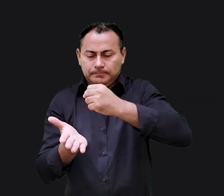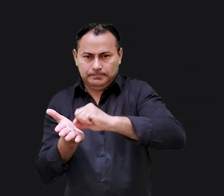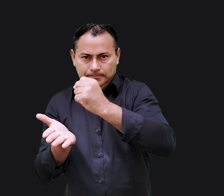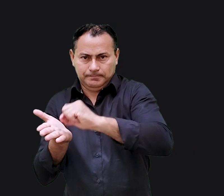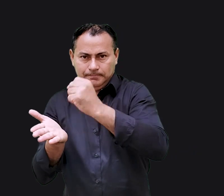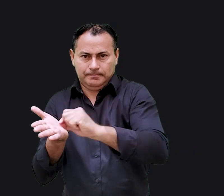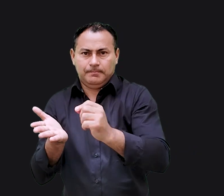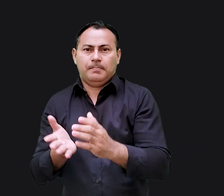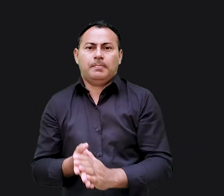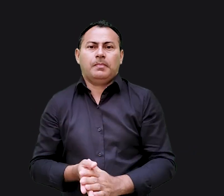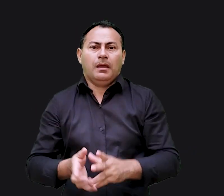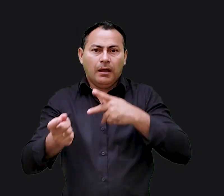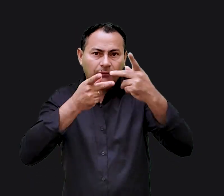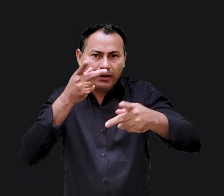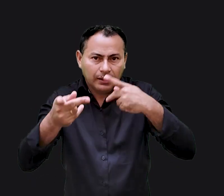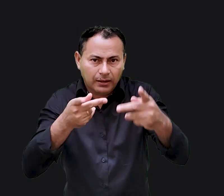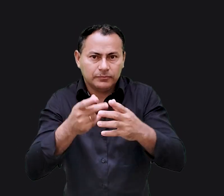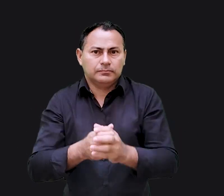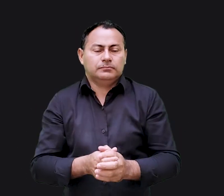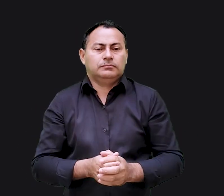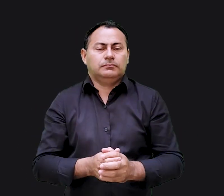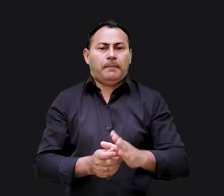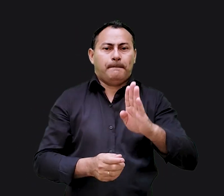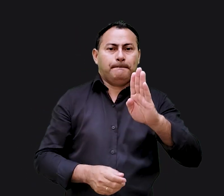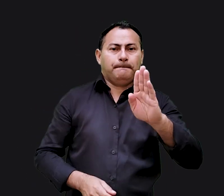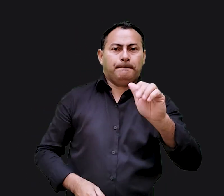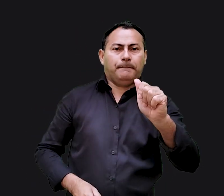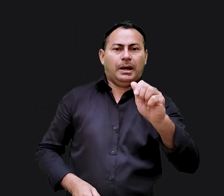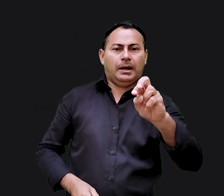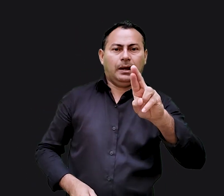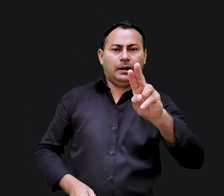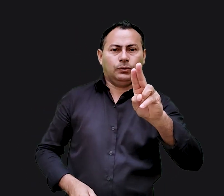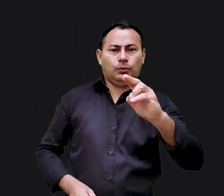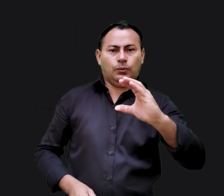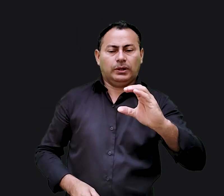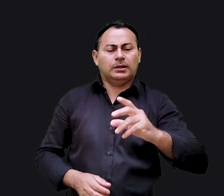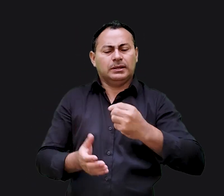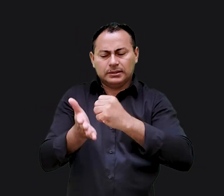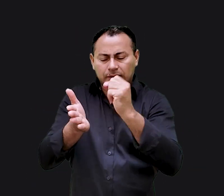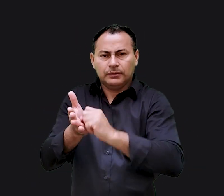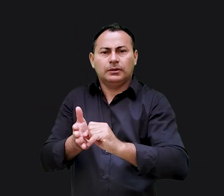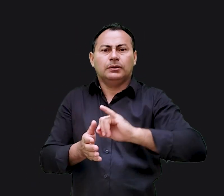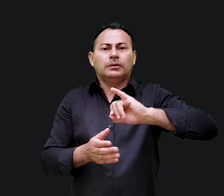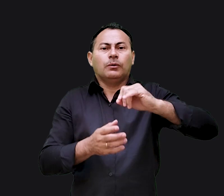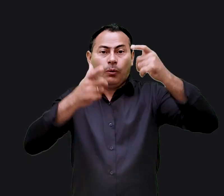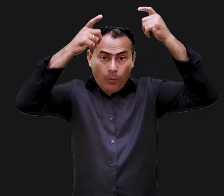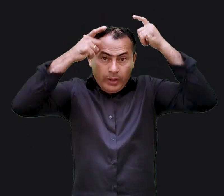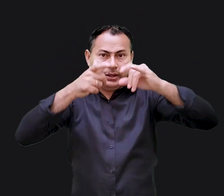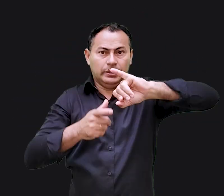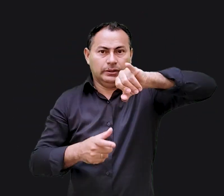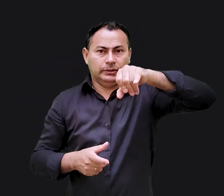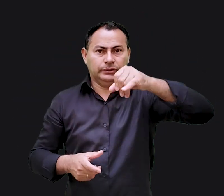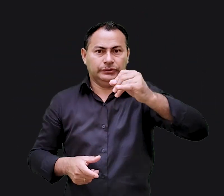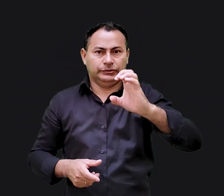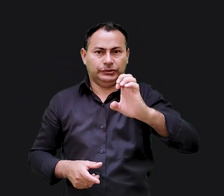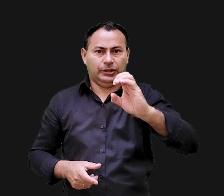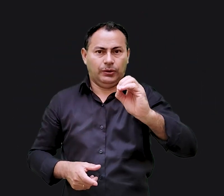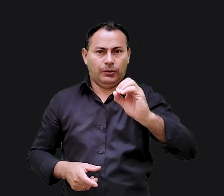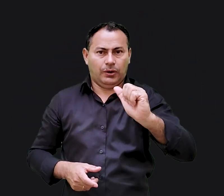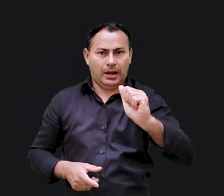começou a registrá-los. Ele falava e Baruque escrevia. O rei Jeoaquim ficou sabendo da